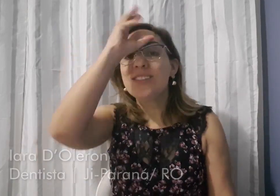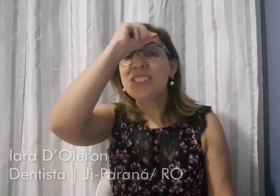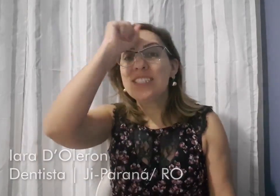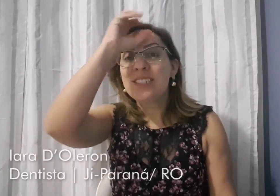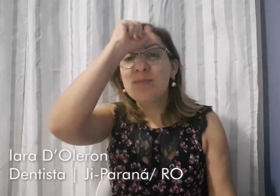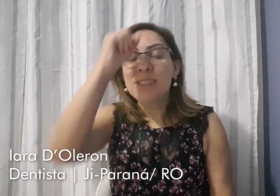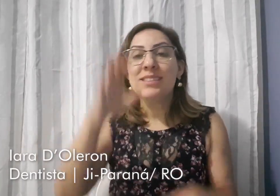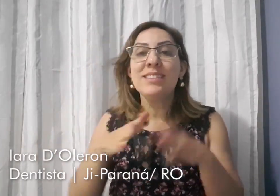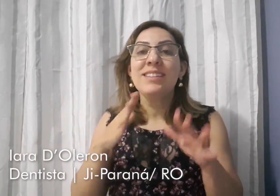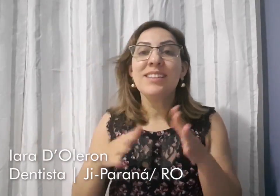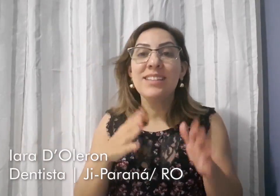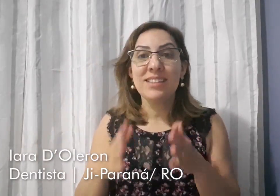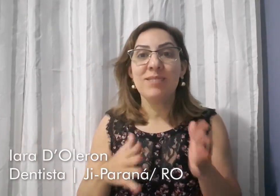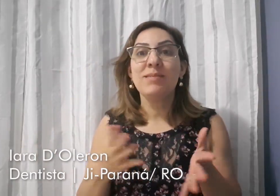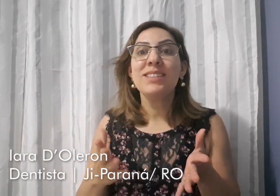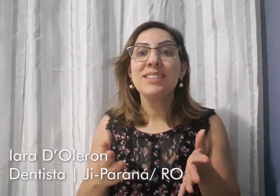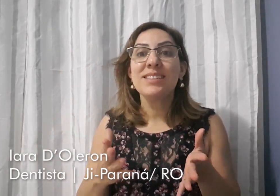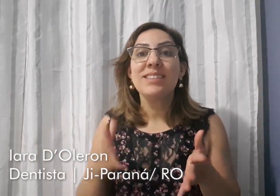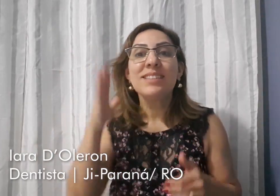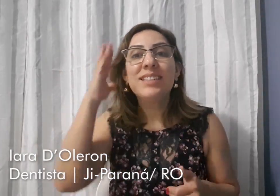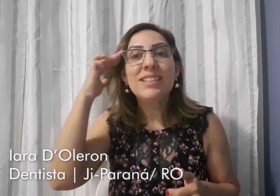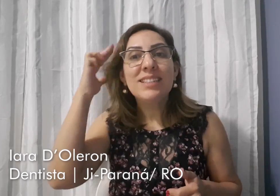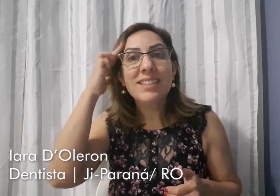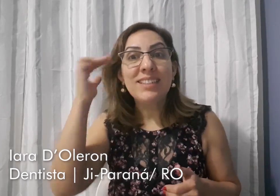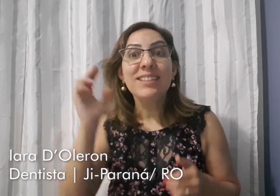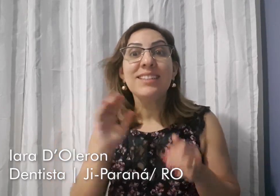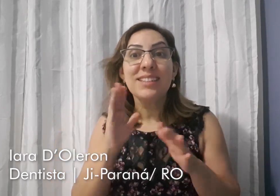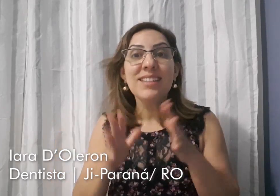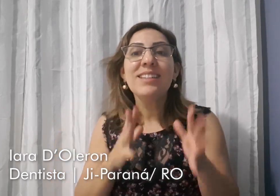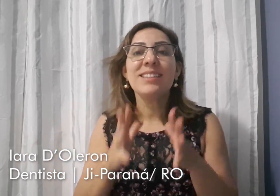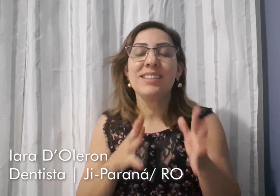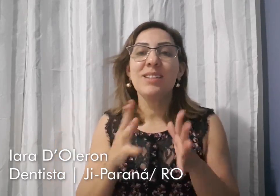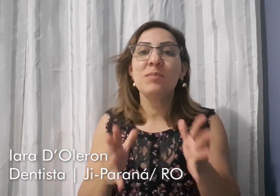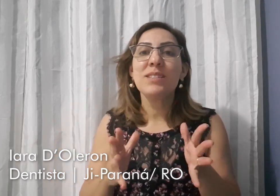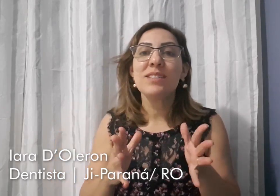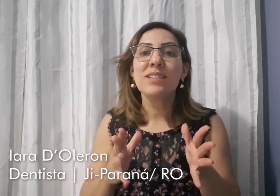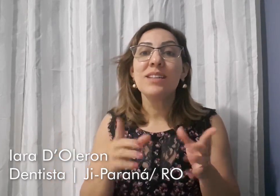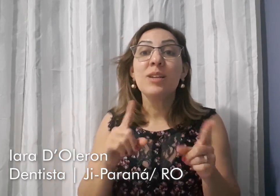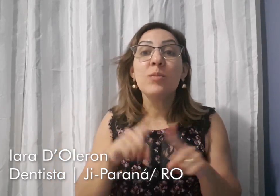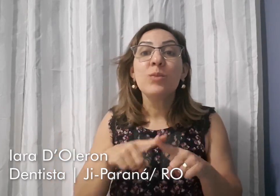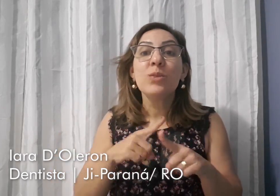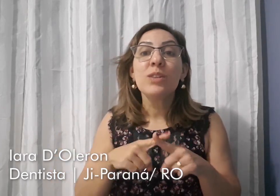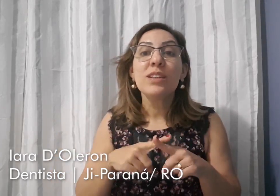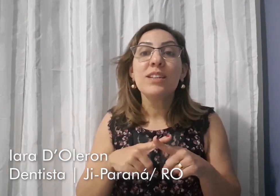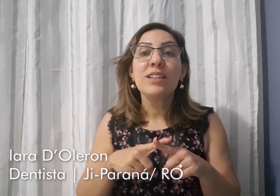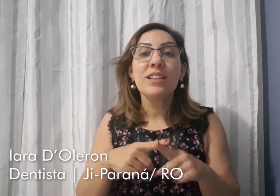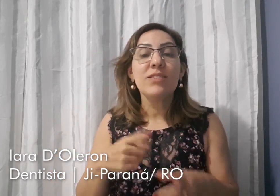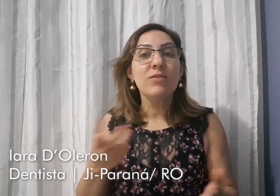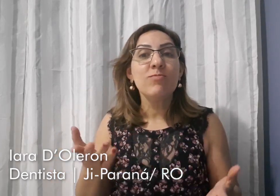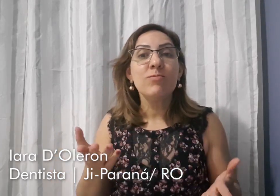Eu quero demonstrar a importância de se aprender a língua de sinais.